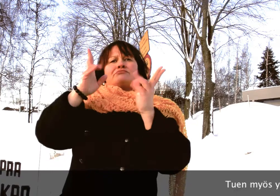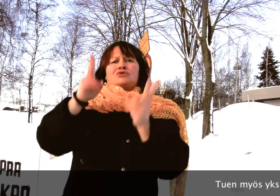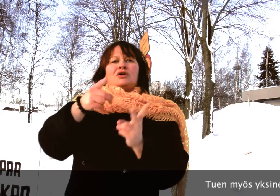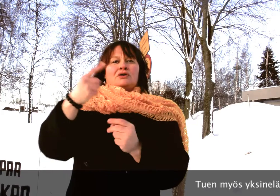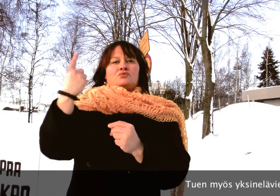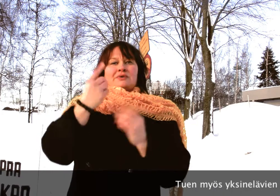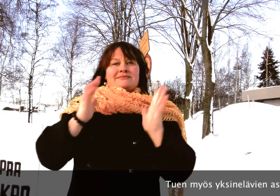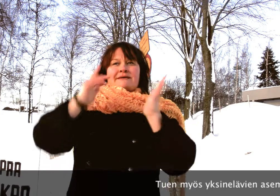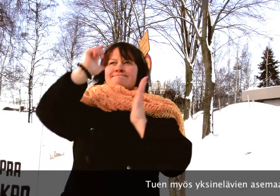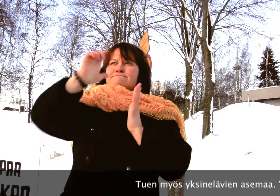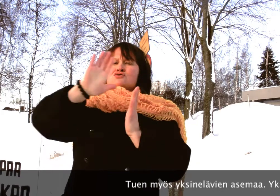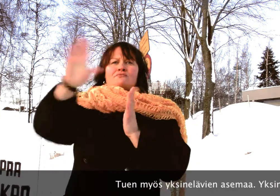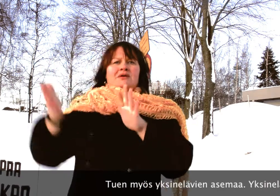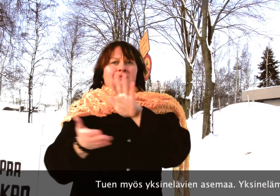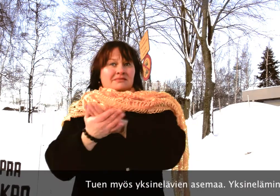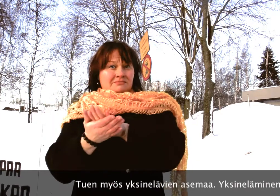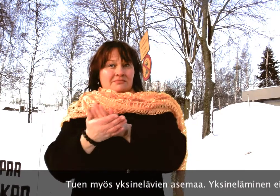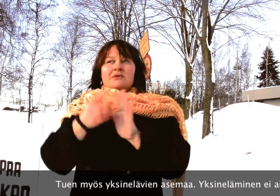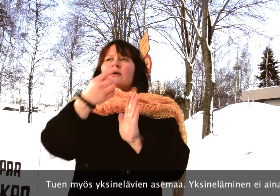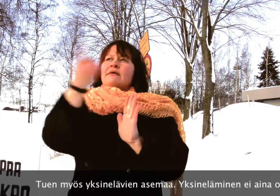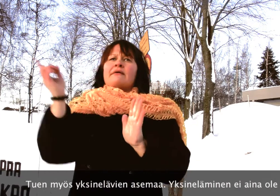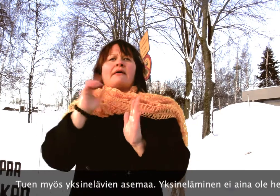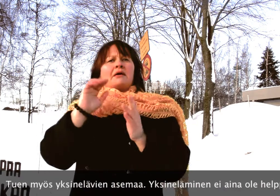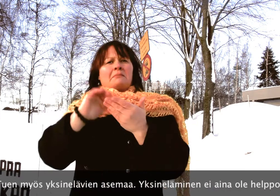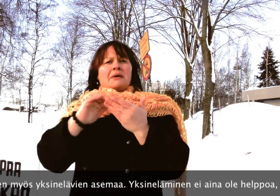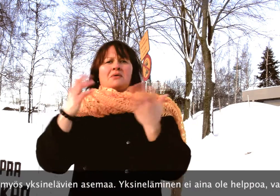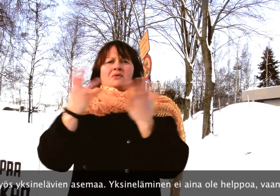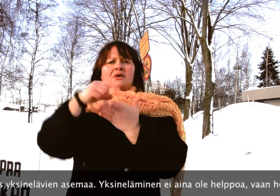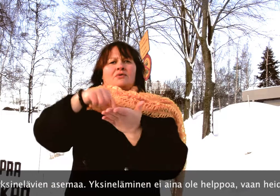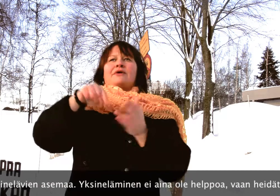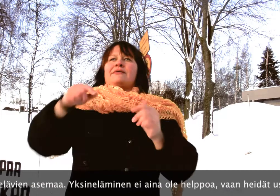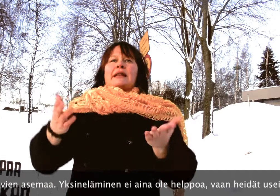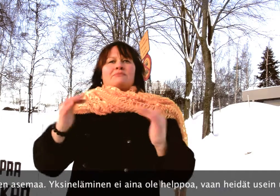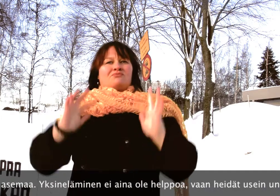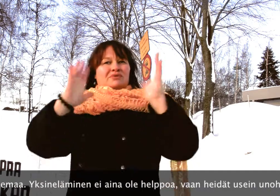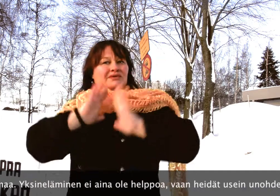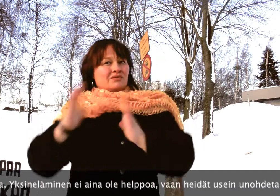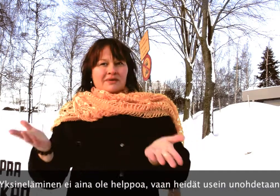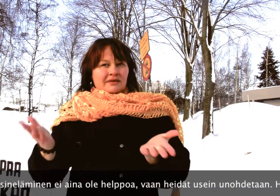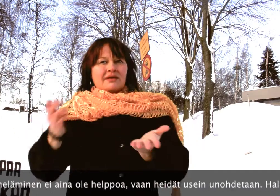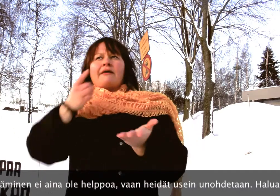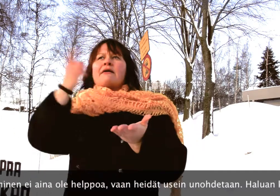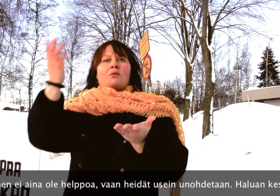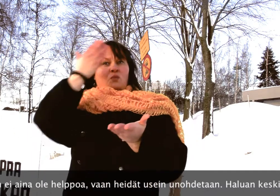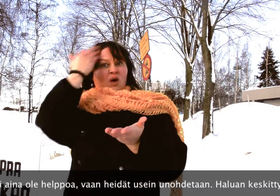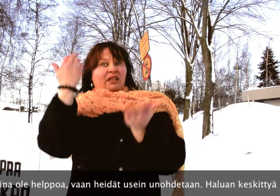Tuen myös yksin elävien asemaa. Yksin eläminen ei aina ole helppoa, vaan heidät usein